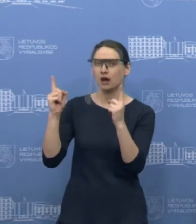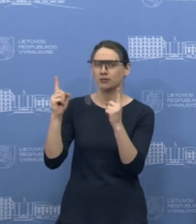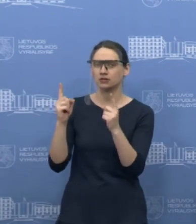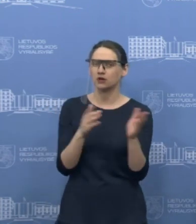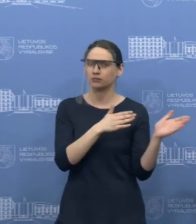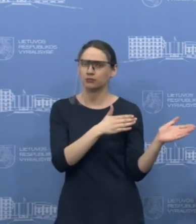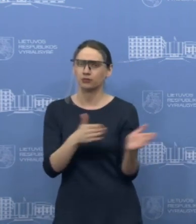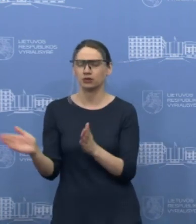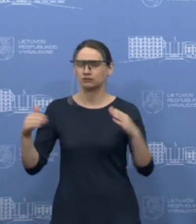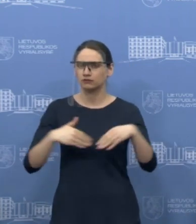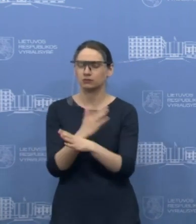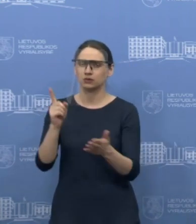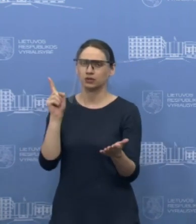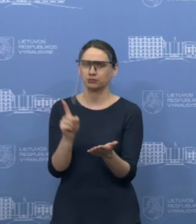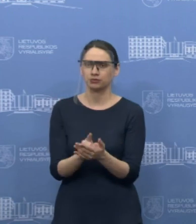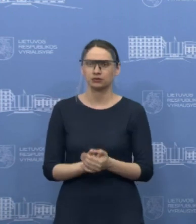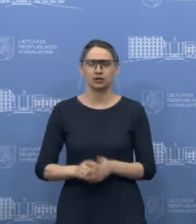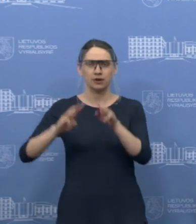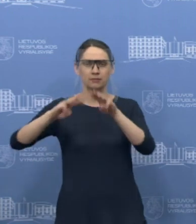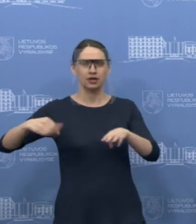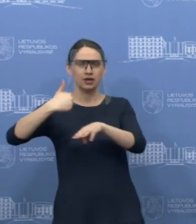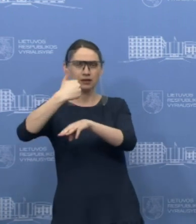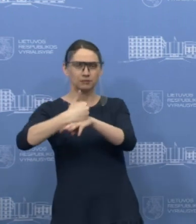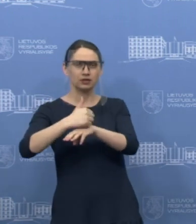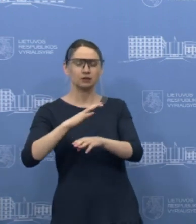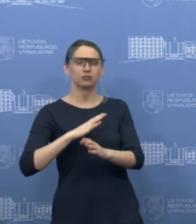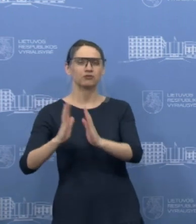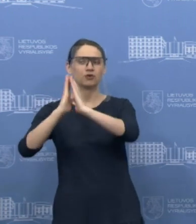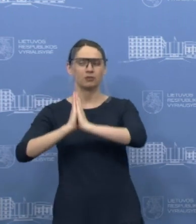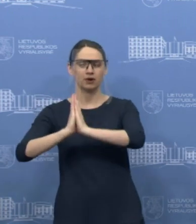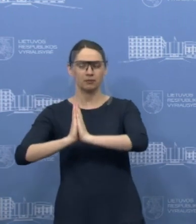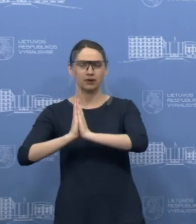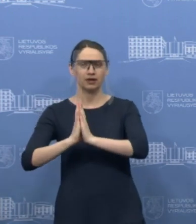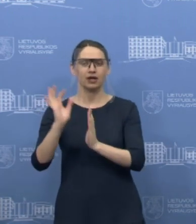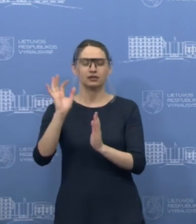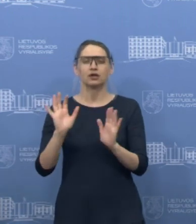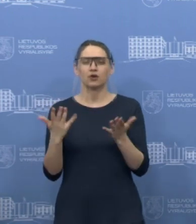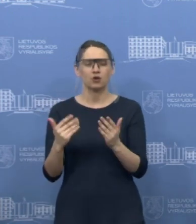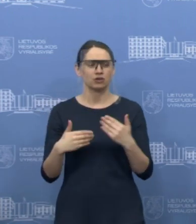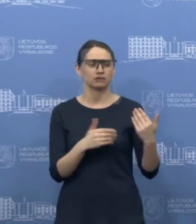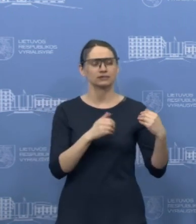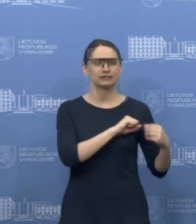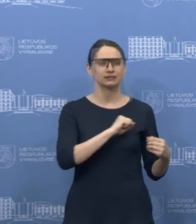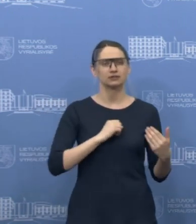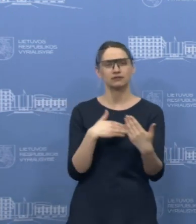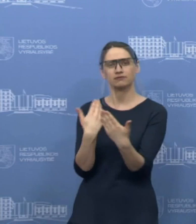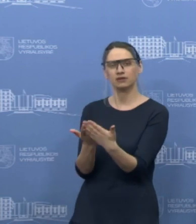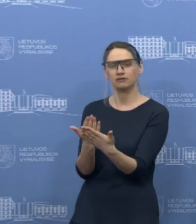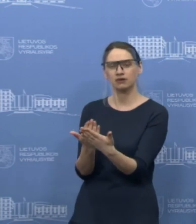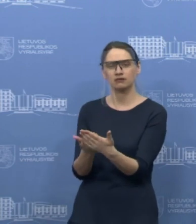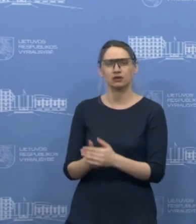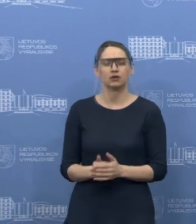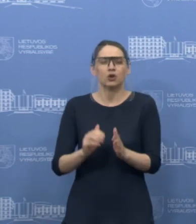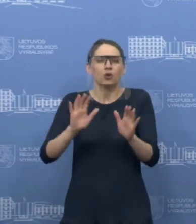užtikrinimo. Premjeras paprašė, kad jie pateiktų rekomendacijas, kurie medikai ir kaip